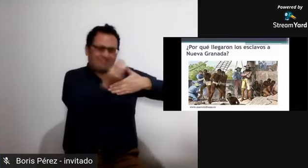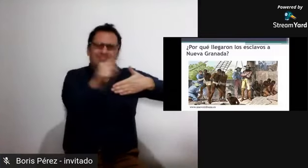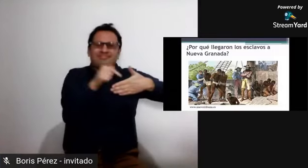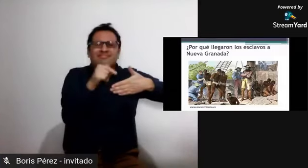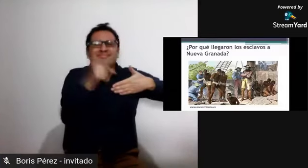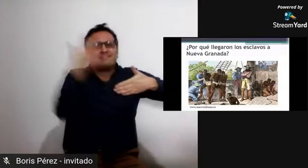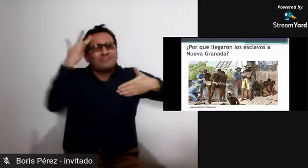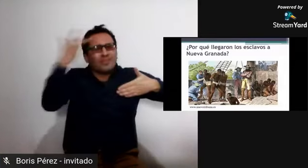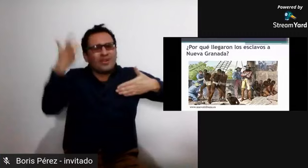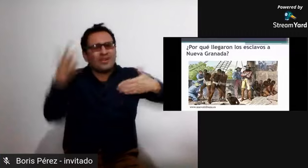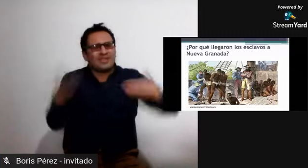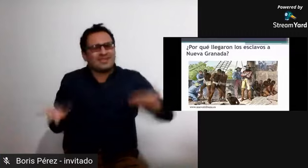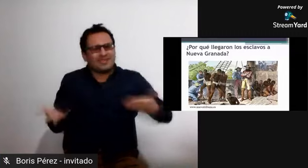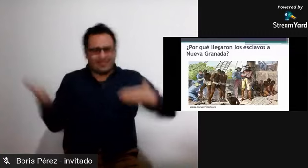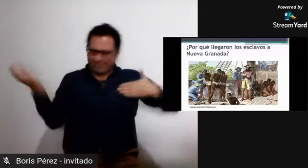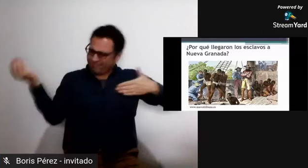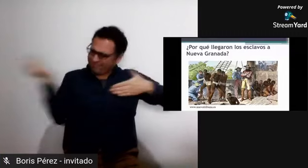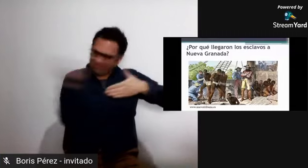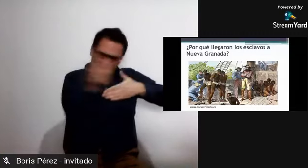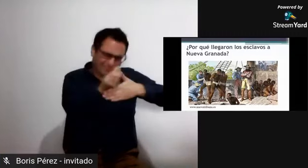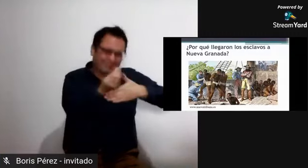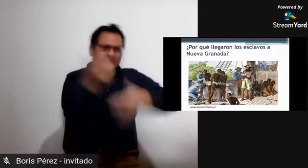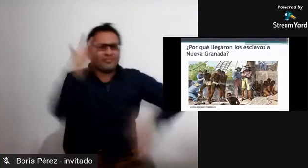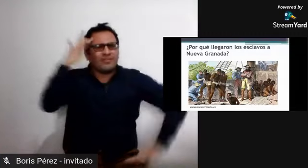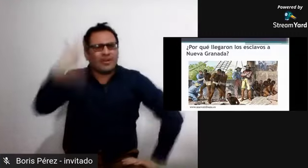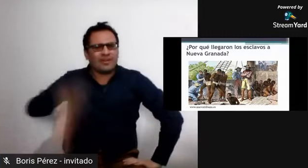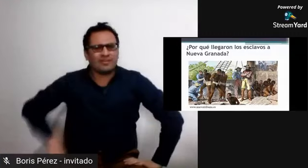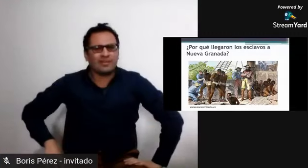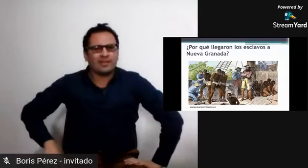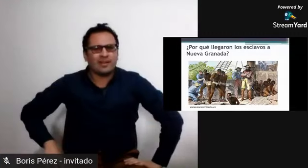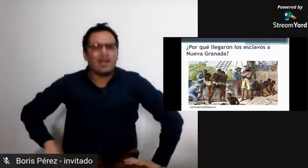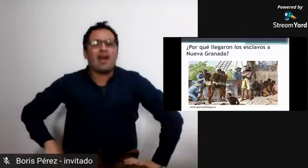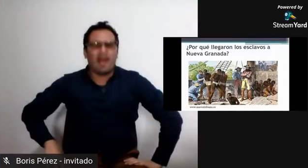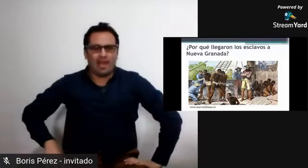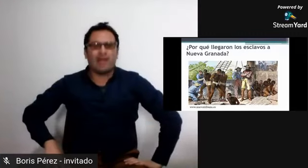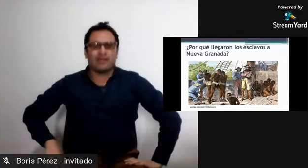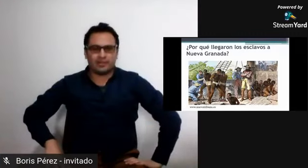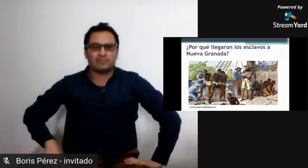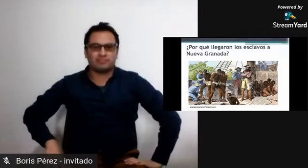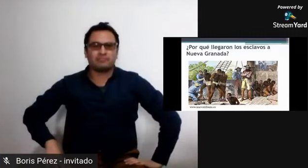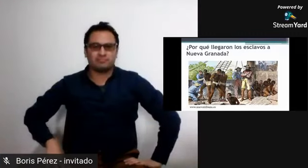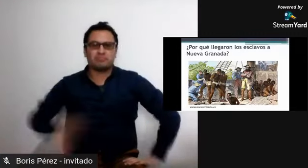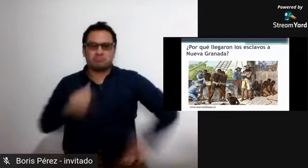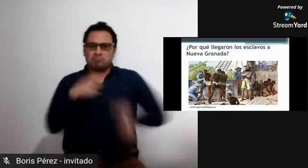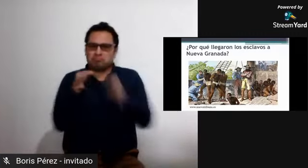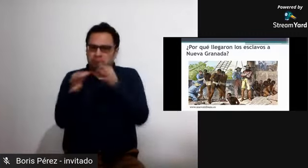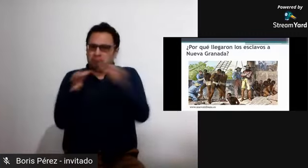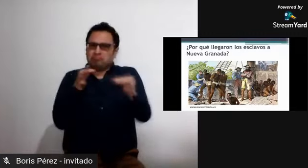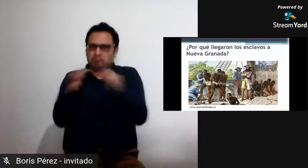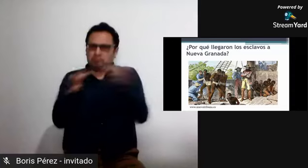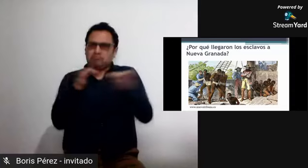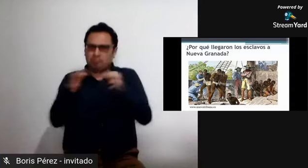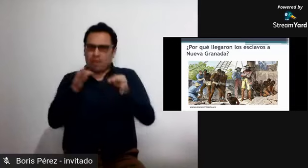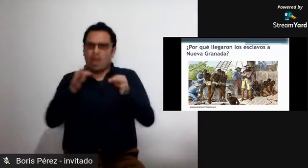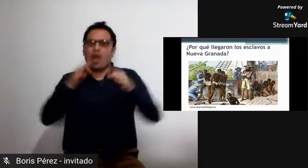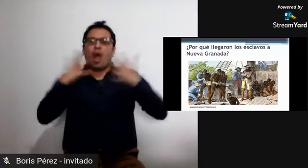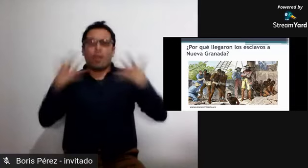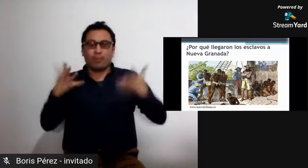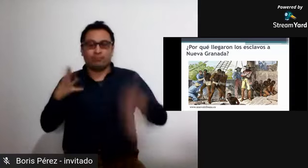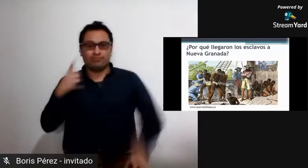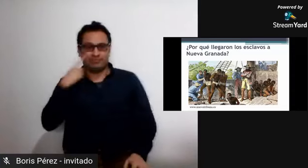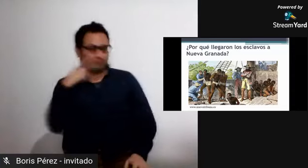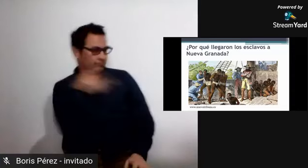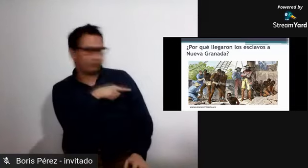con la que yo quiero titular esta presentación de la tertulia porque llegaron los esclavos a la nueva